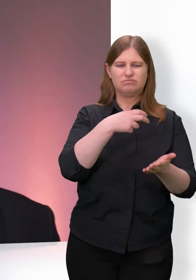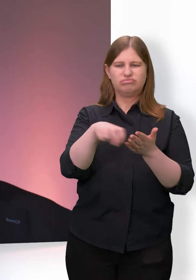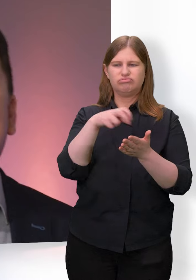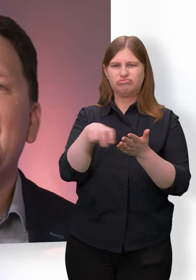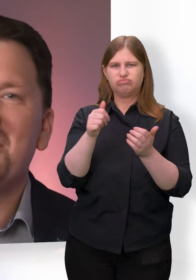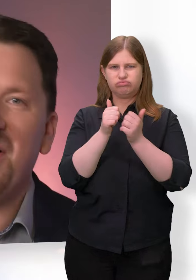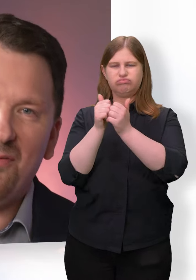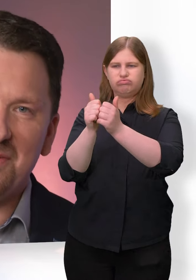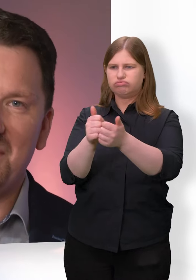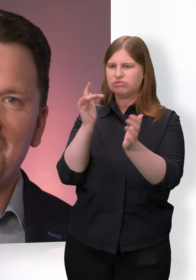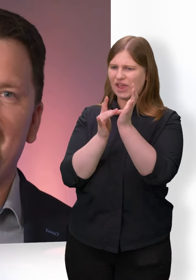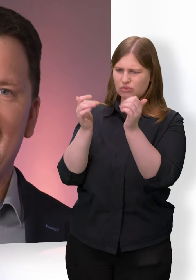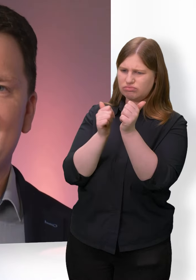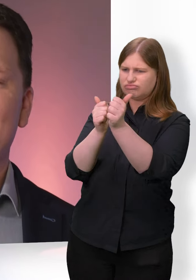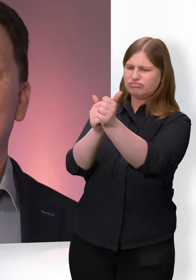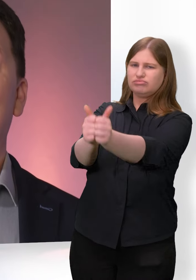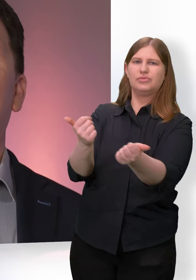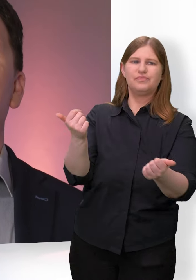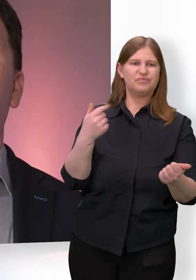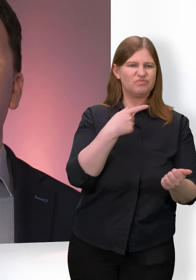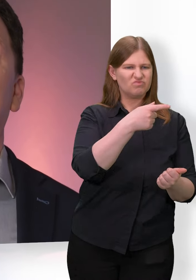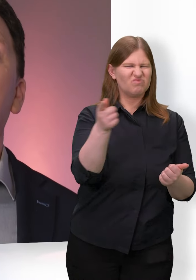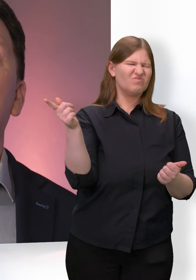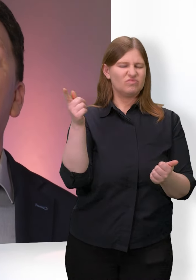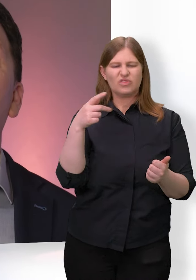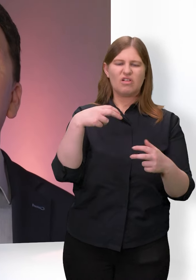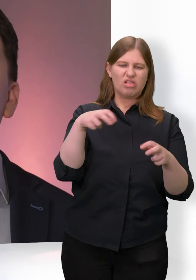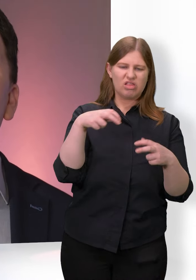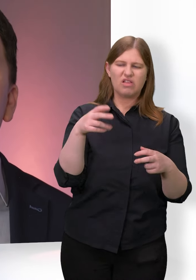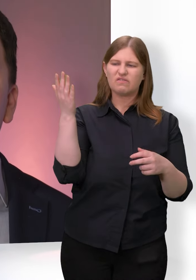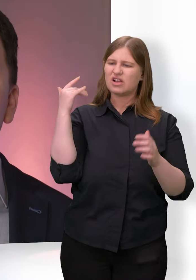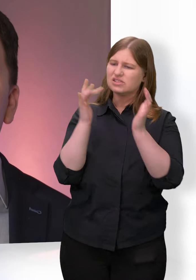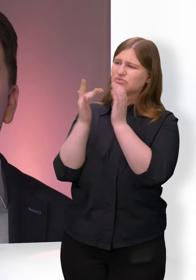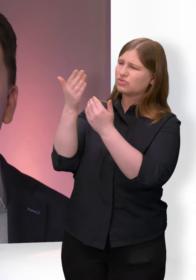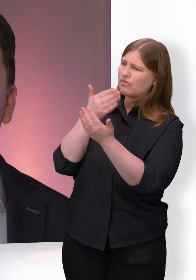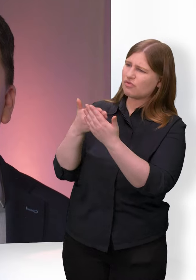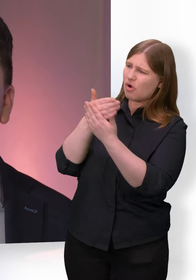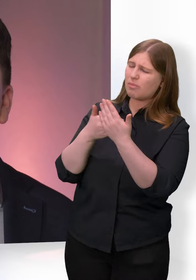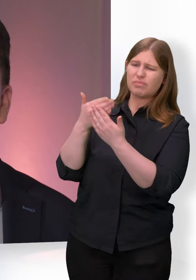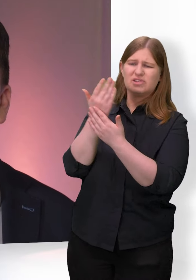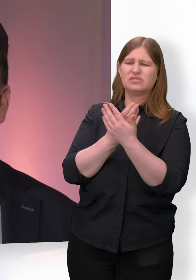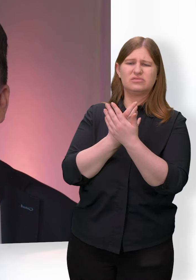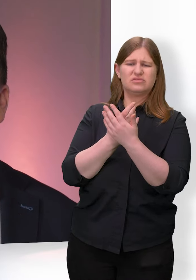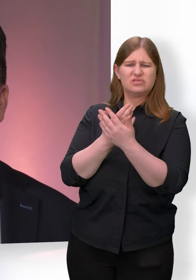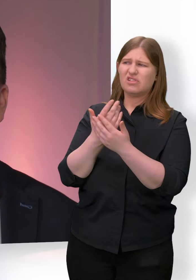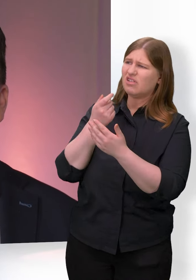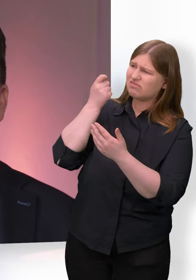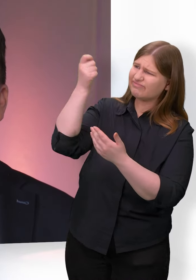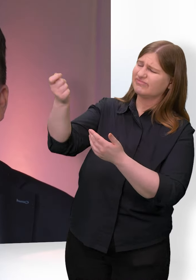Frustriert und hoffnungslos verlassen sie den tragischen Ort, an dem ihr Vorbild Jesus hingerichtet wurde. In ihrer